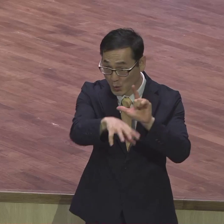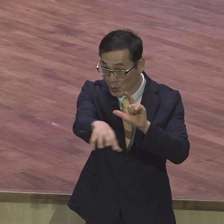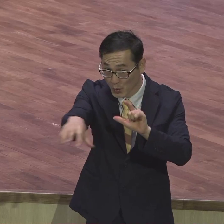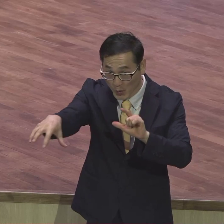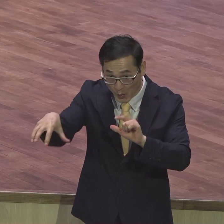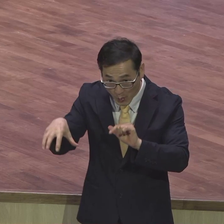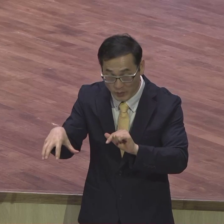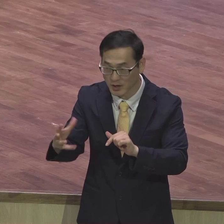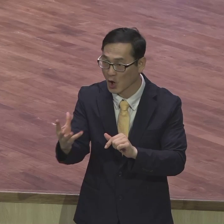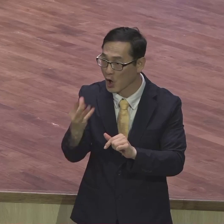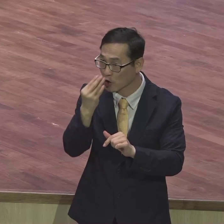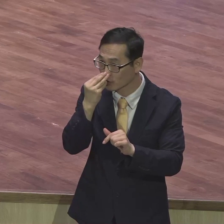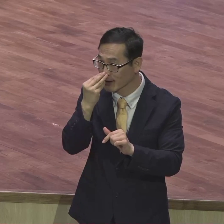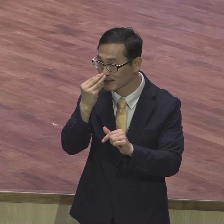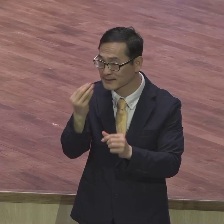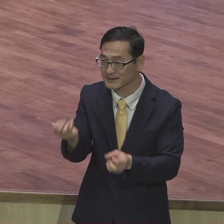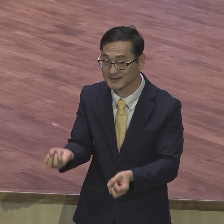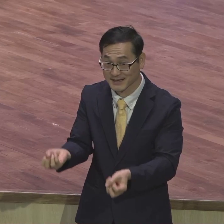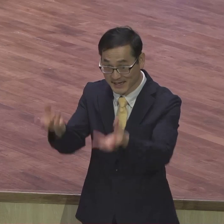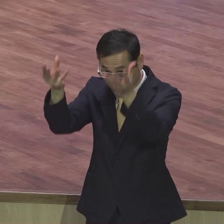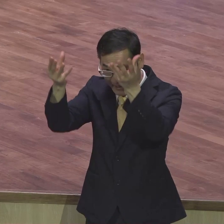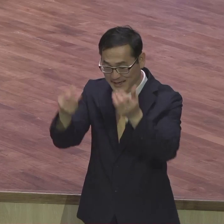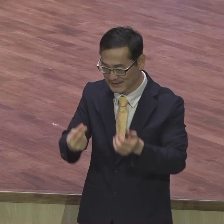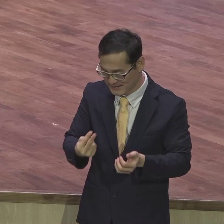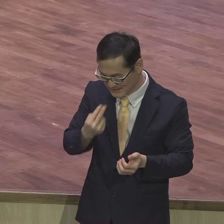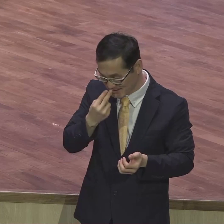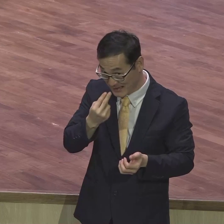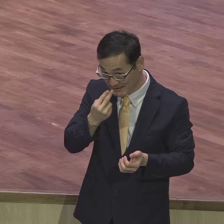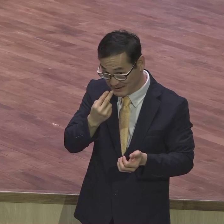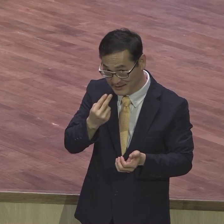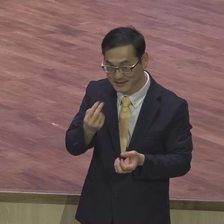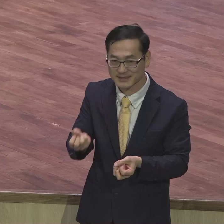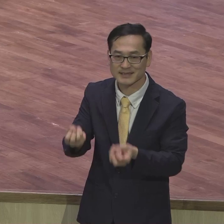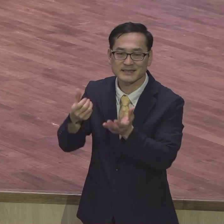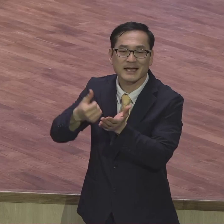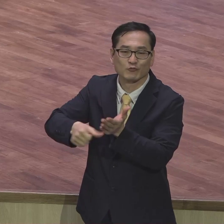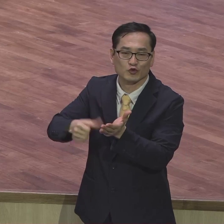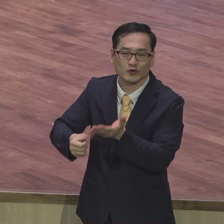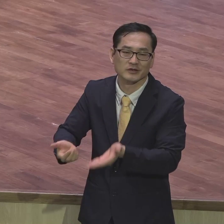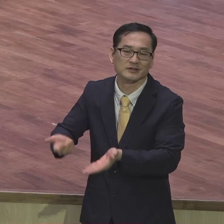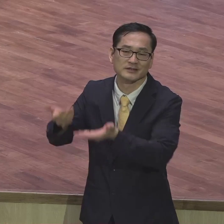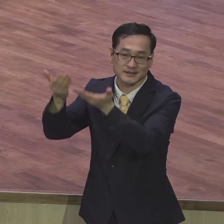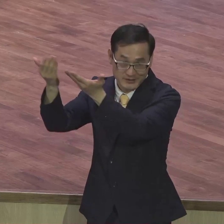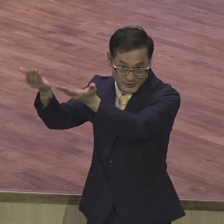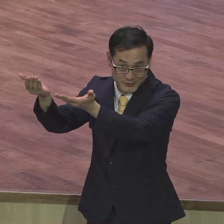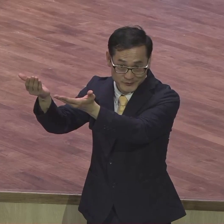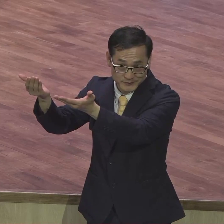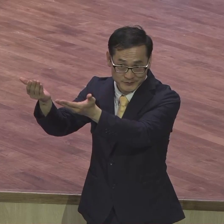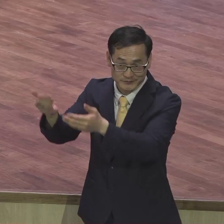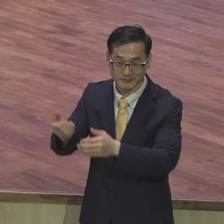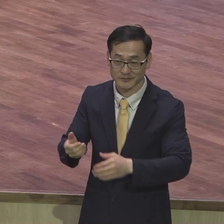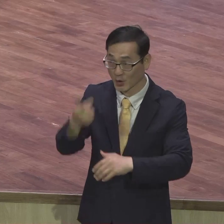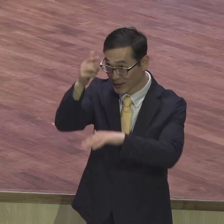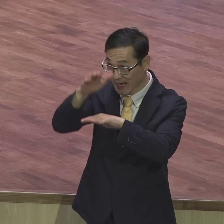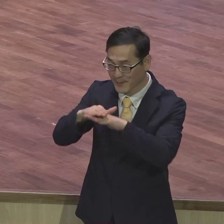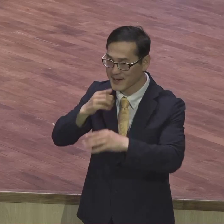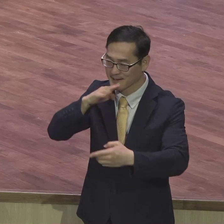들어지는 삶 하나님 앞에서 합당한 영적 예배자로서 당당히 서는